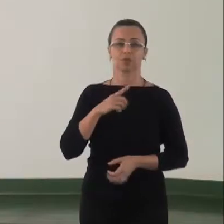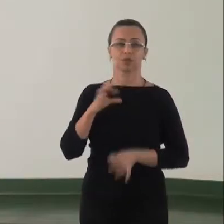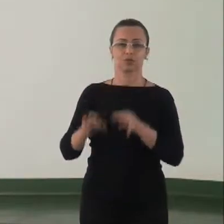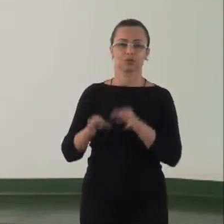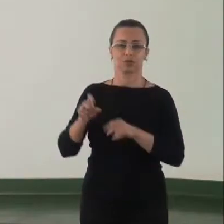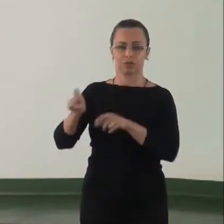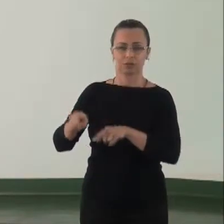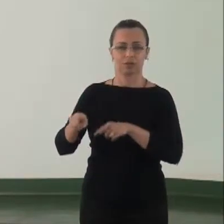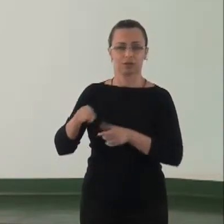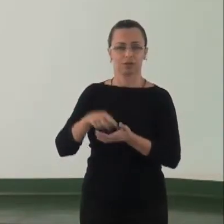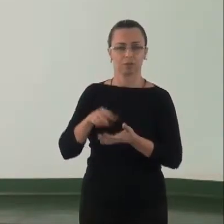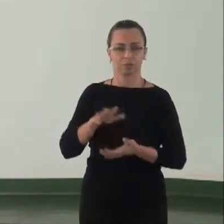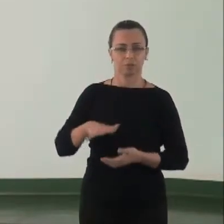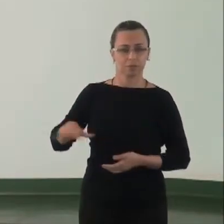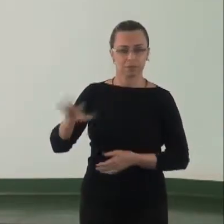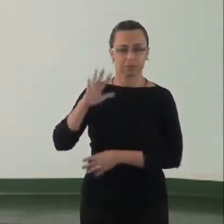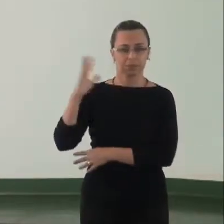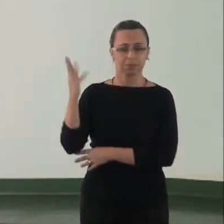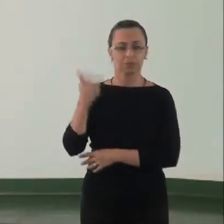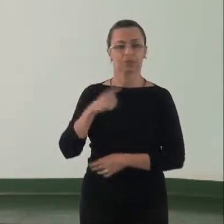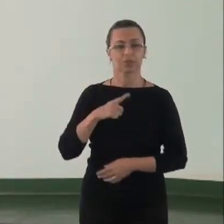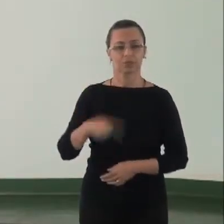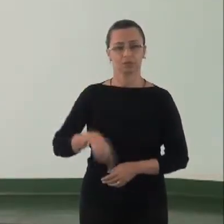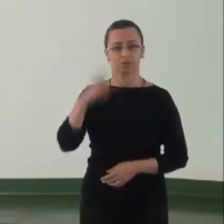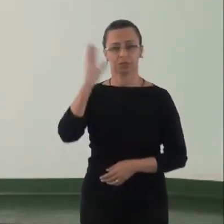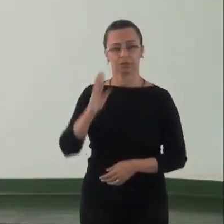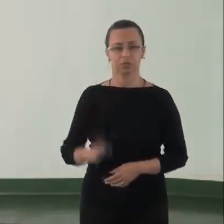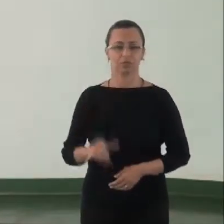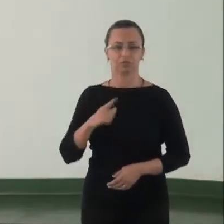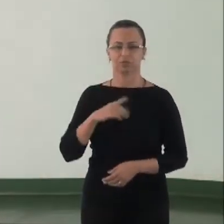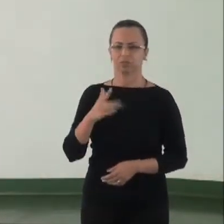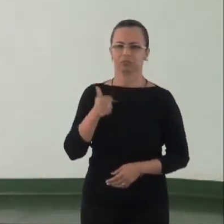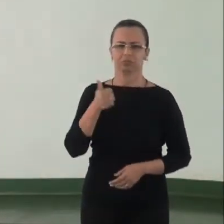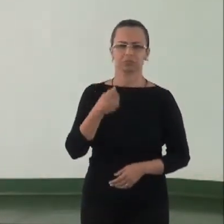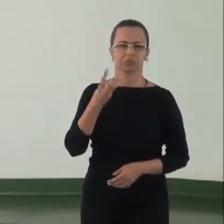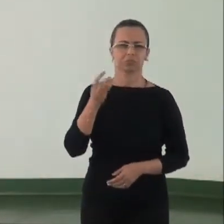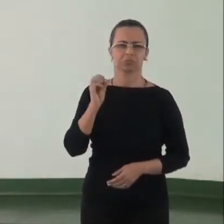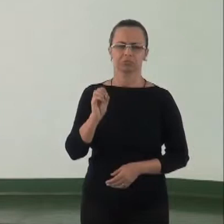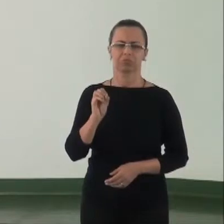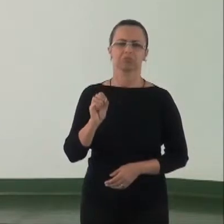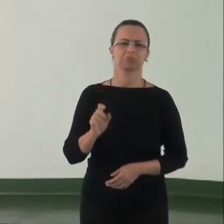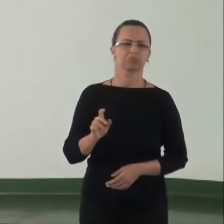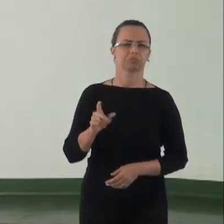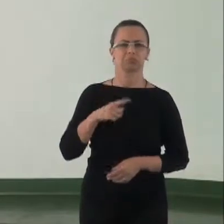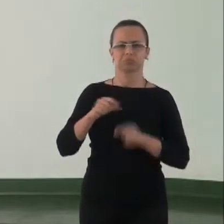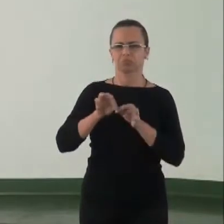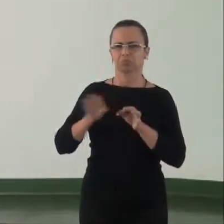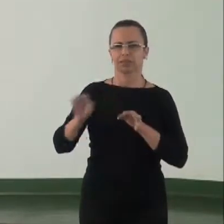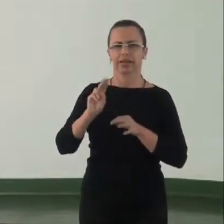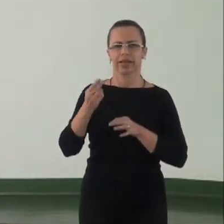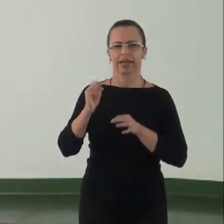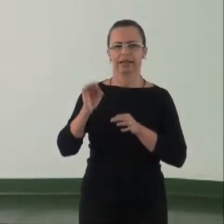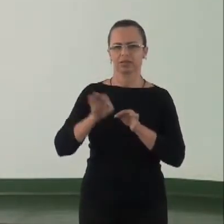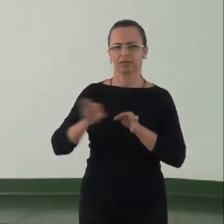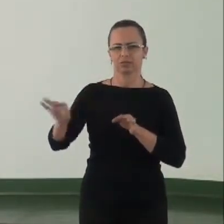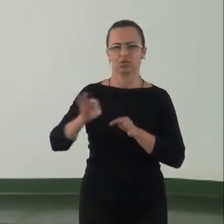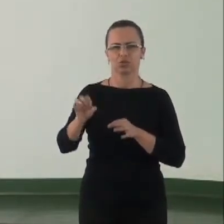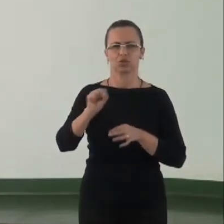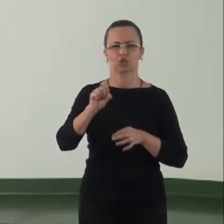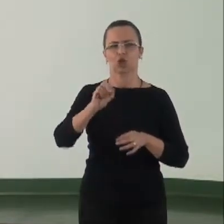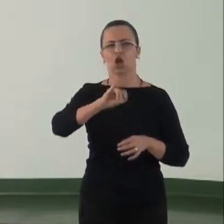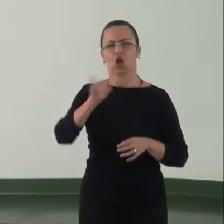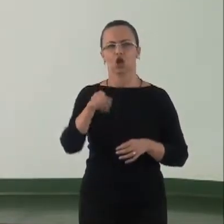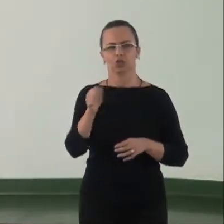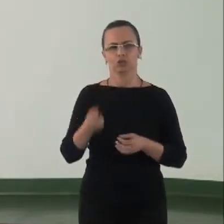ambiental, é que existem no Brasil propriedades com 130 mil hectares cultivados com soja, vocês imaginem 130 mil